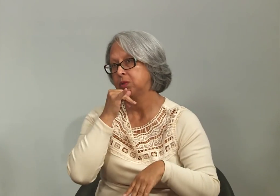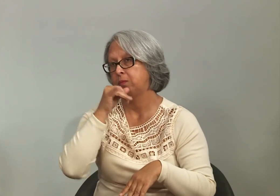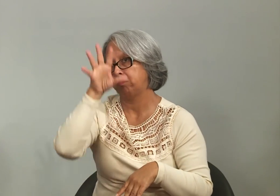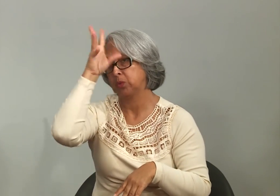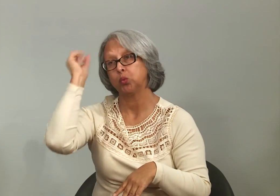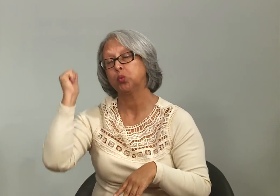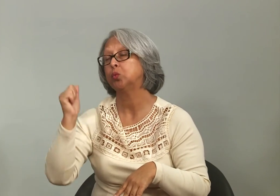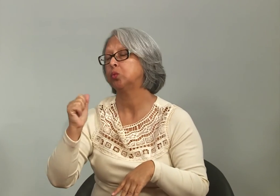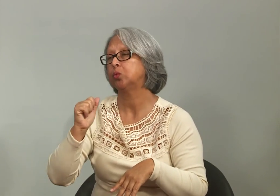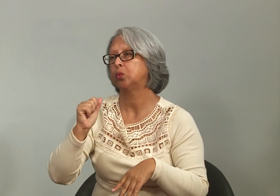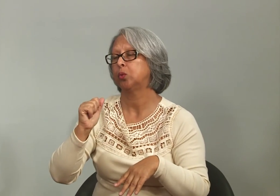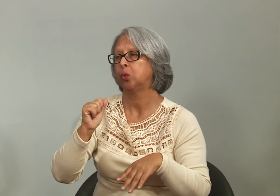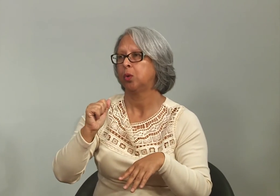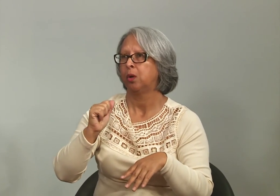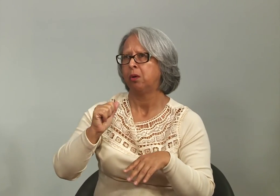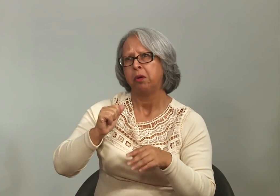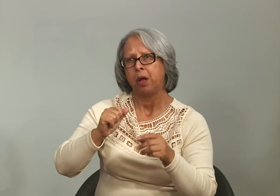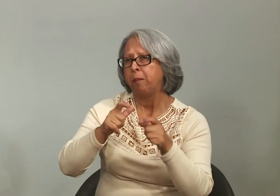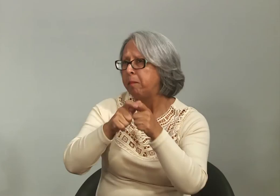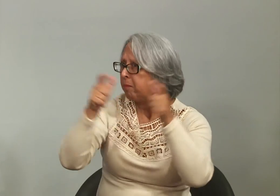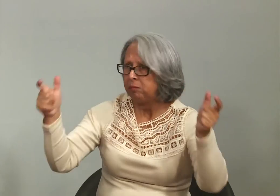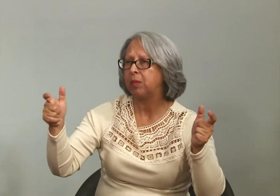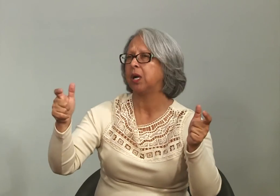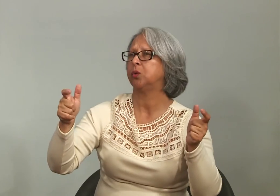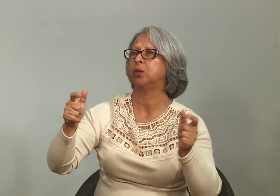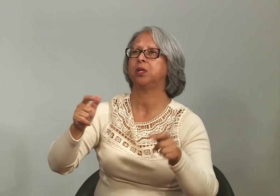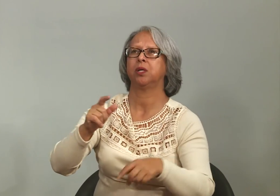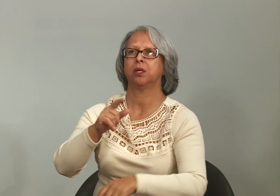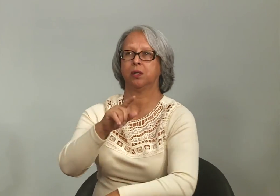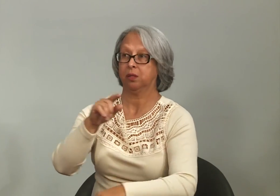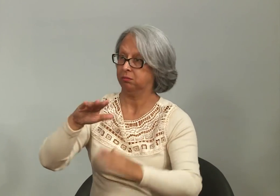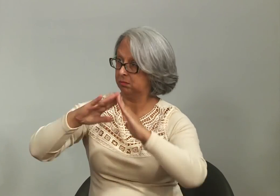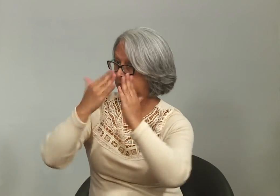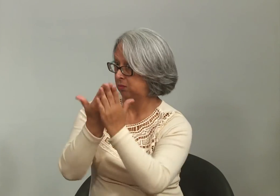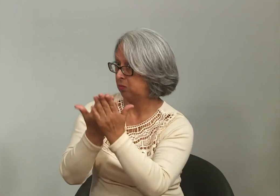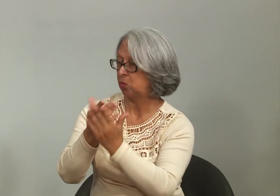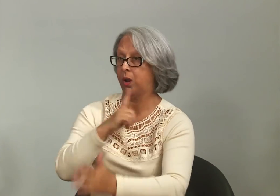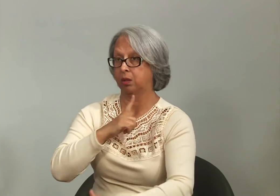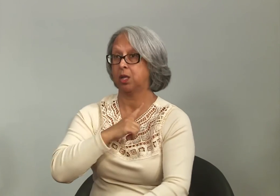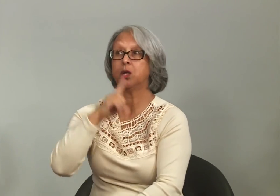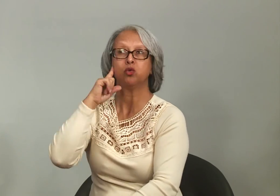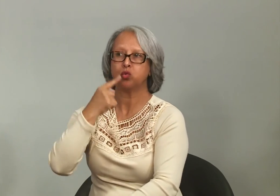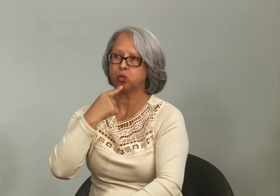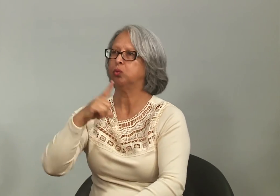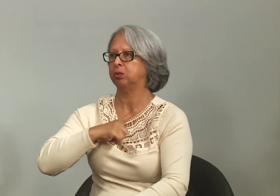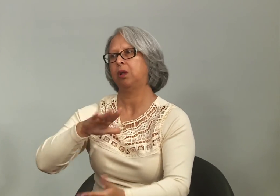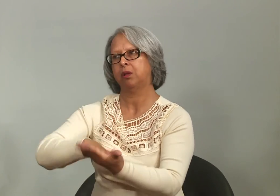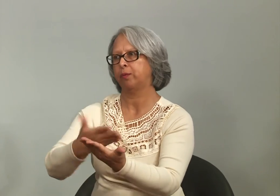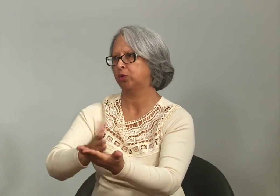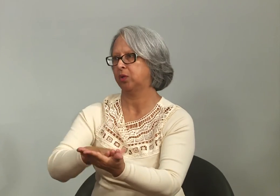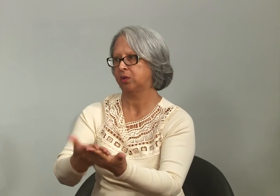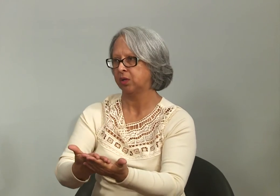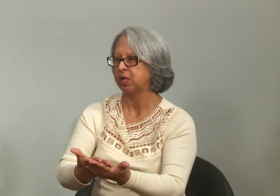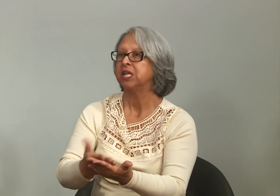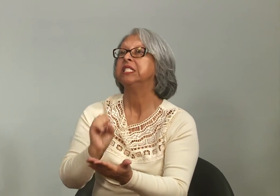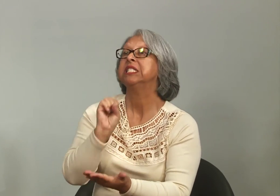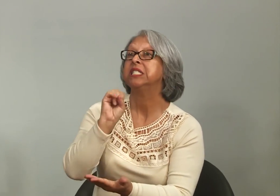Por exemplo, lá no Mato Grosso, a maioria das escolas que tem surdos também tem